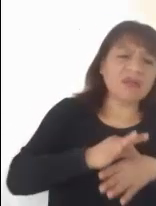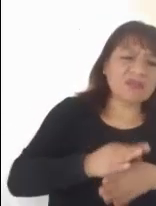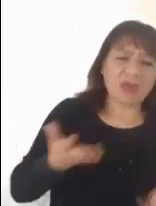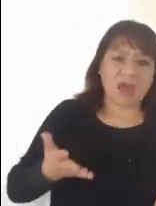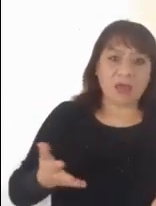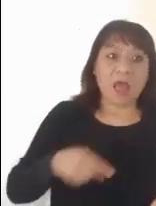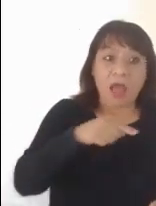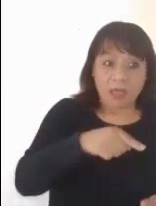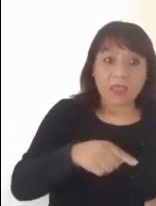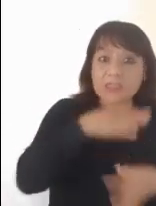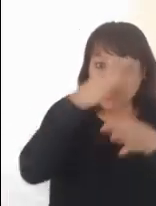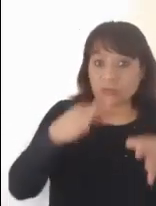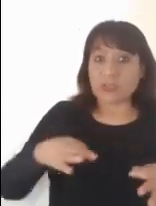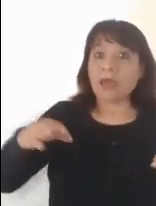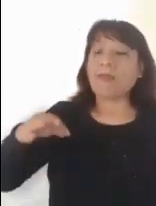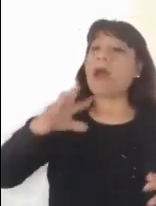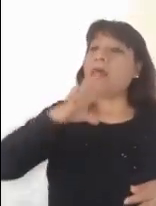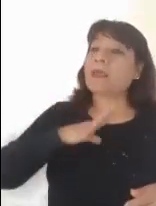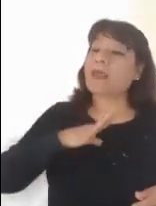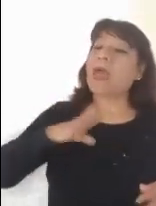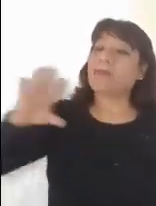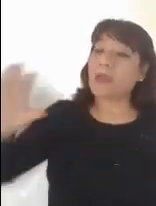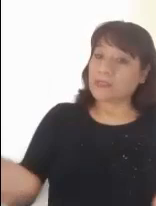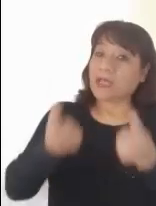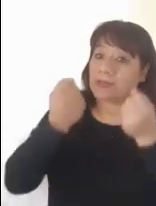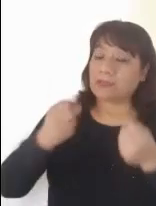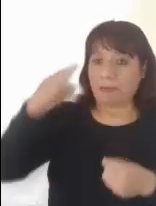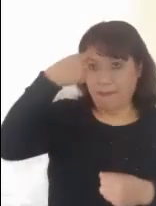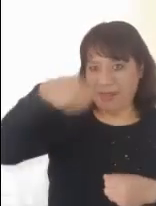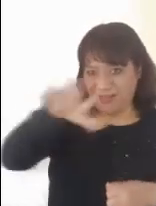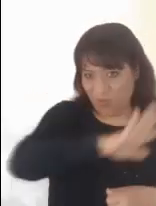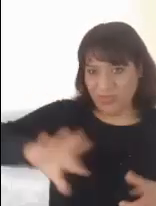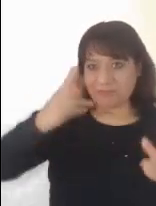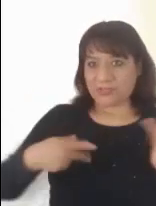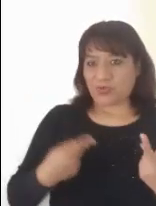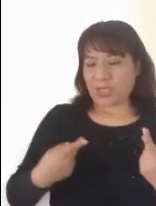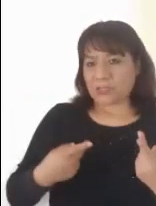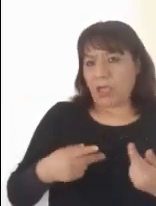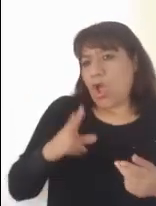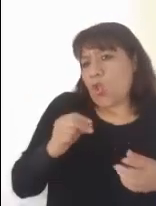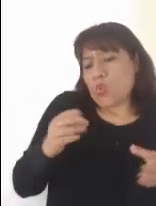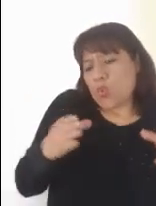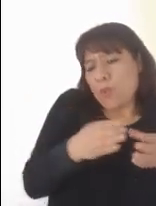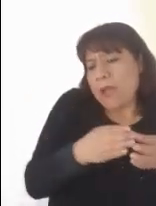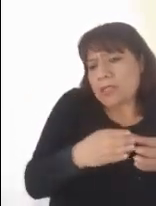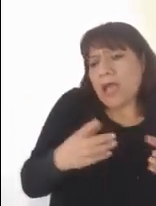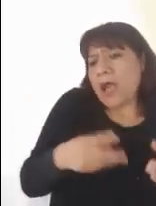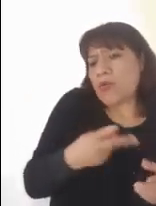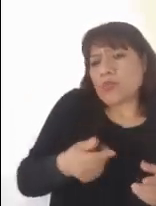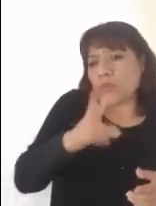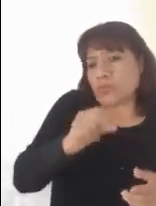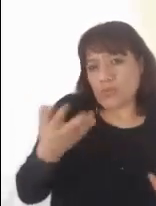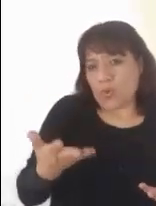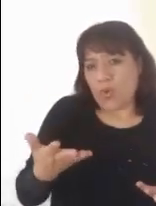que su salvación será para todos. No puede encerrarse en unos cuantos. Cambiemos los nombres,